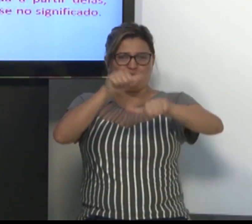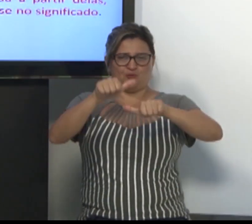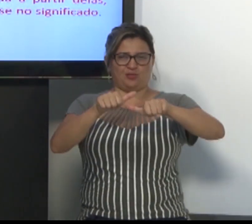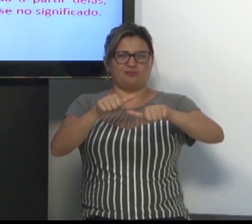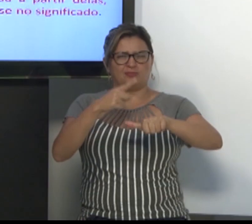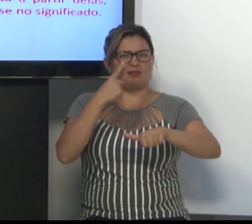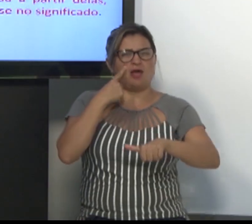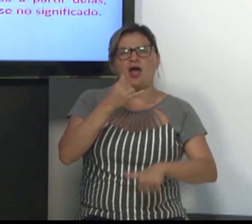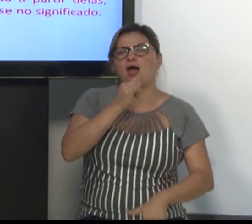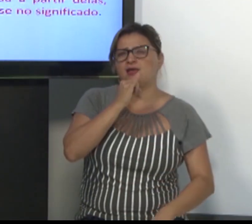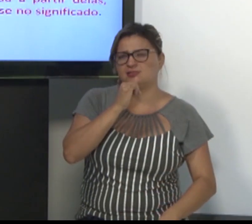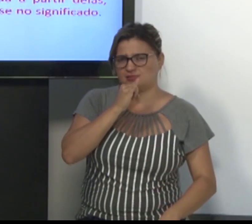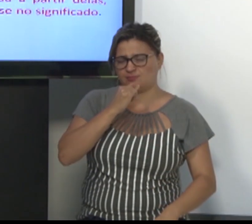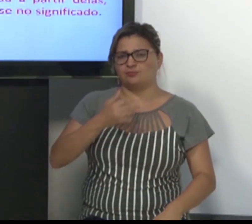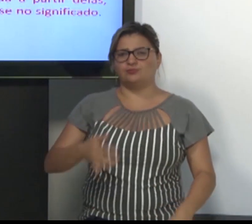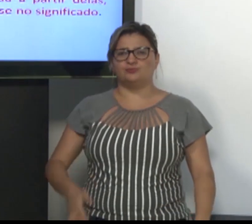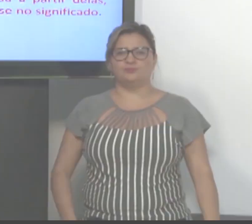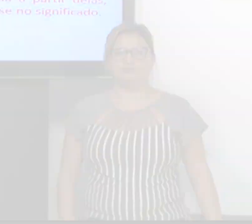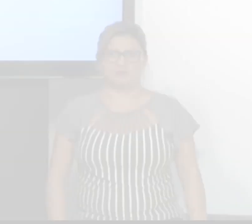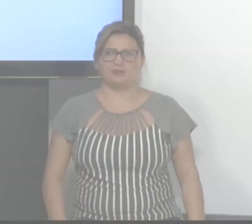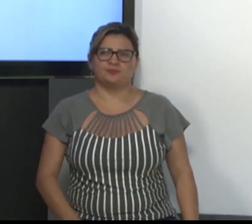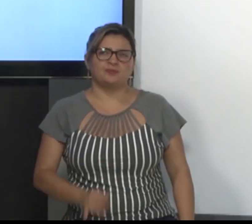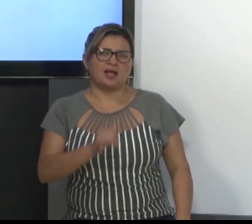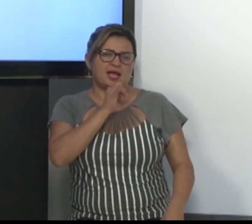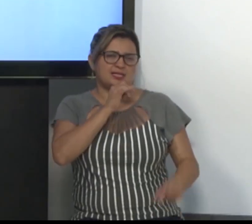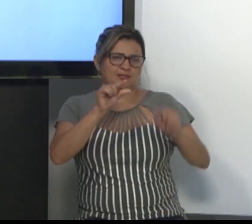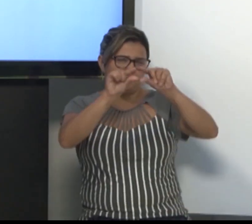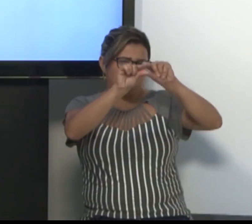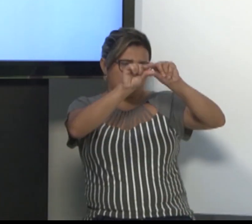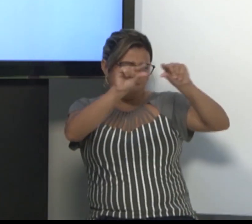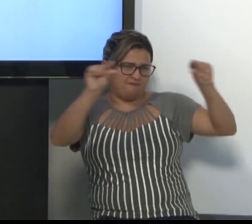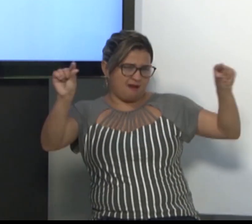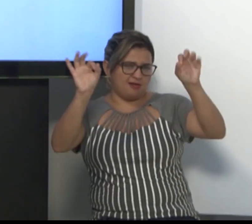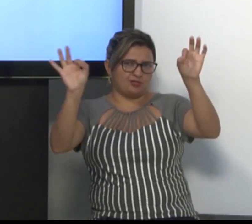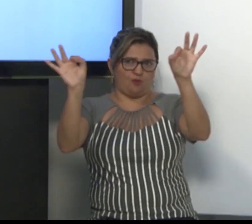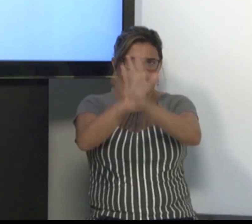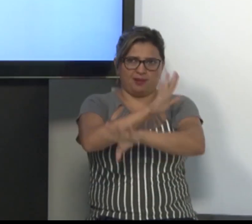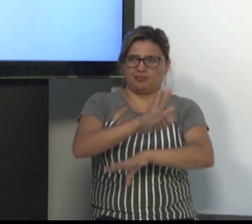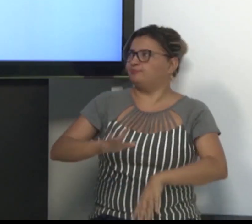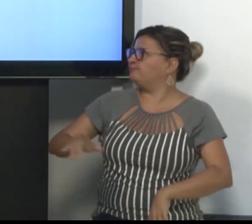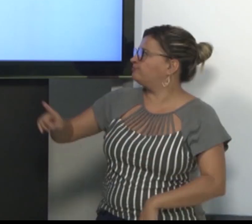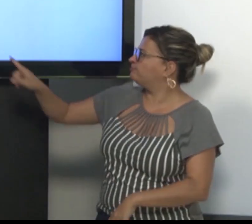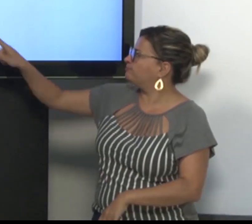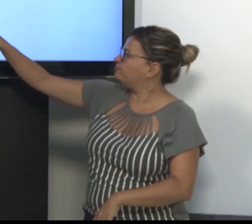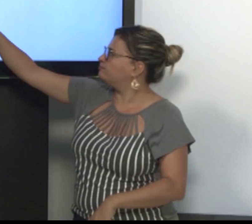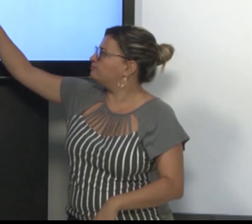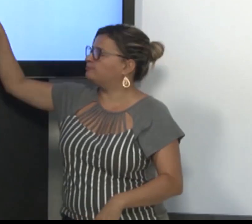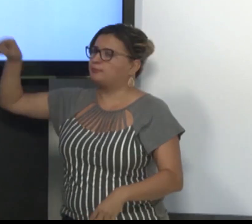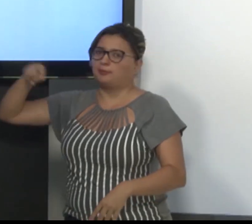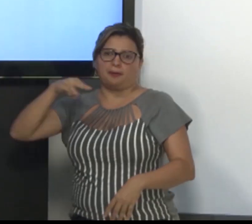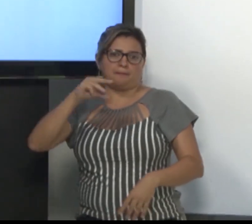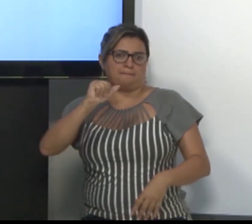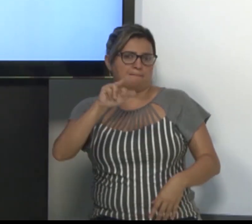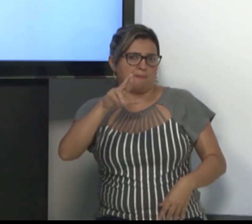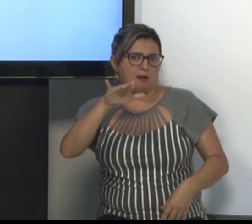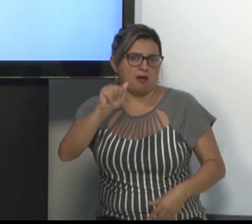Vamos ver um exemplo. Esta é a frase completa. Maria comprou farinha,